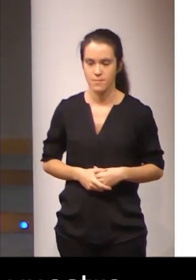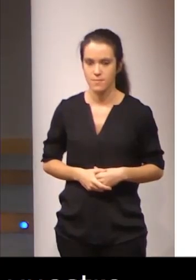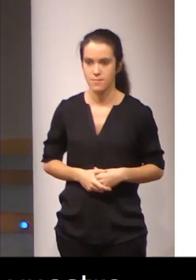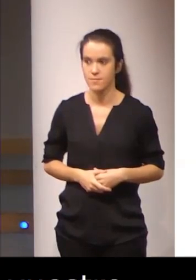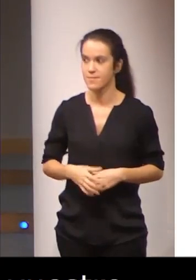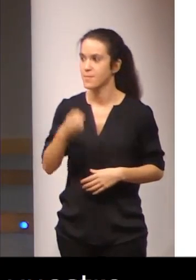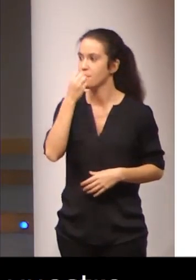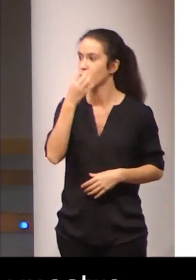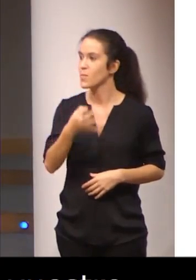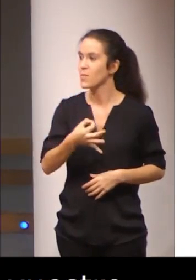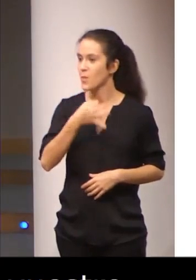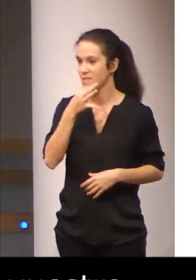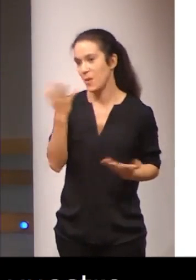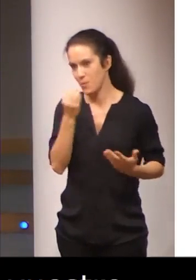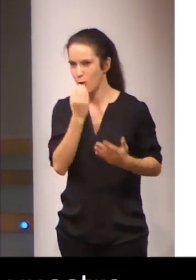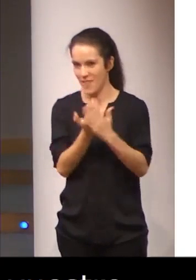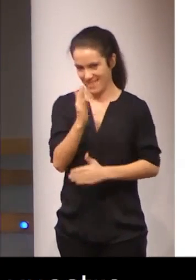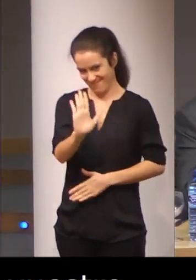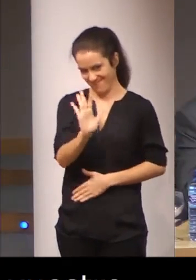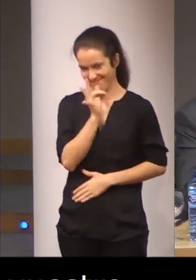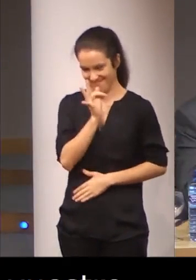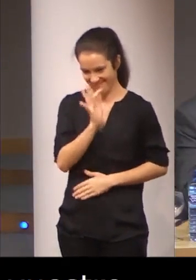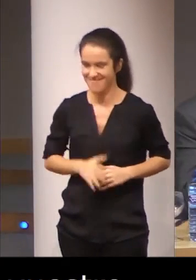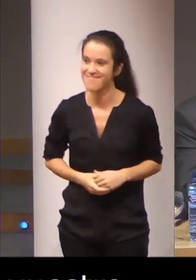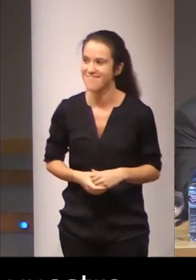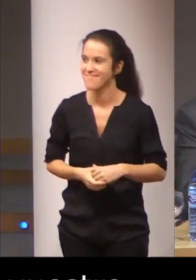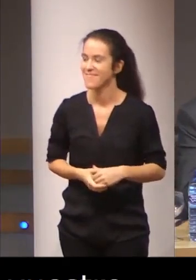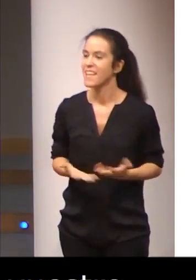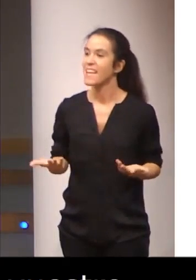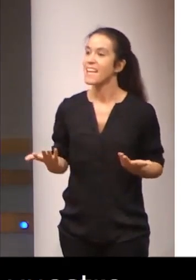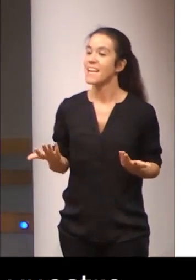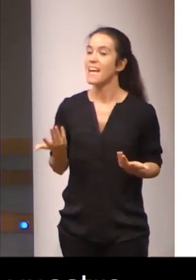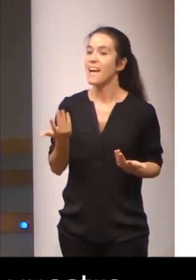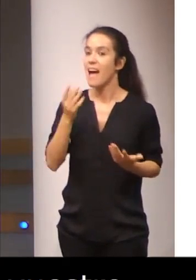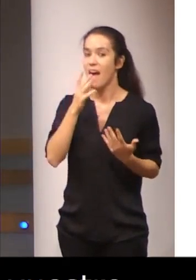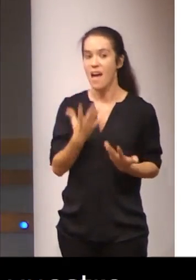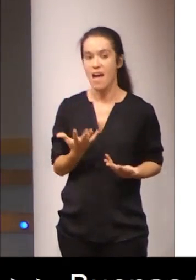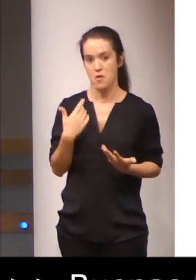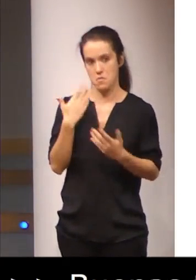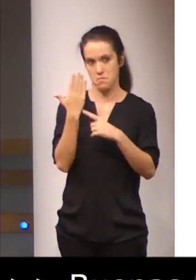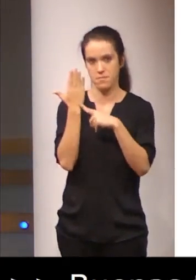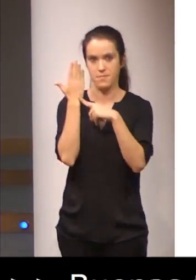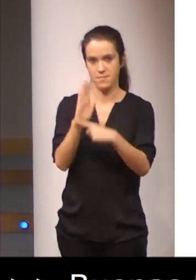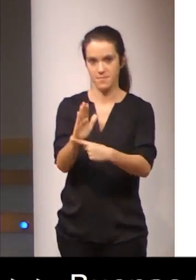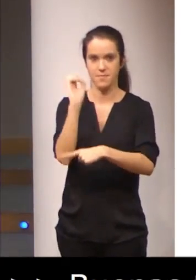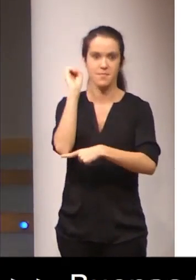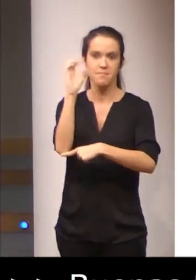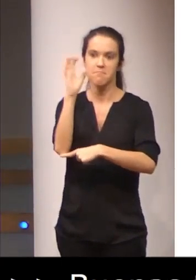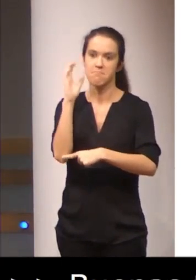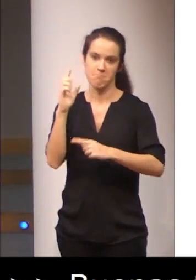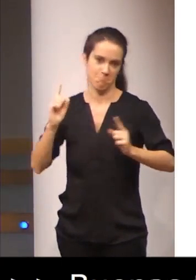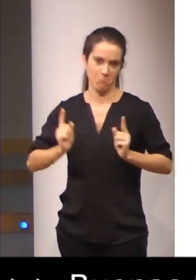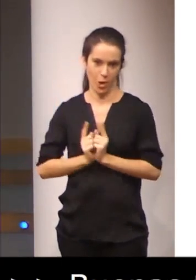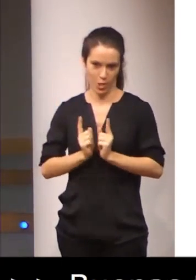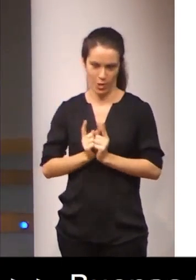buenas tardes. Bueno, buenos días todavía. En principio, pues nos vamos a presentar esta pequeña charla.